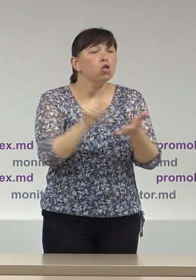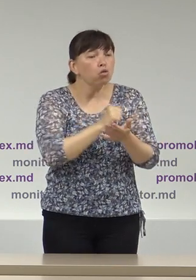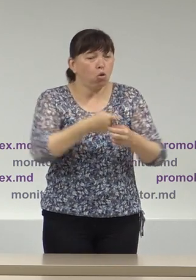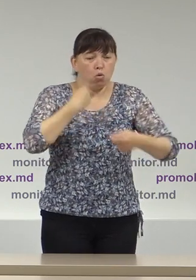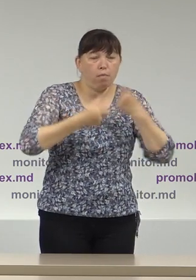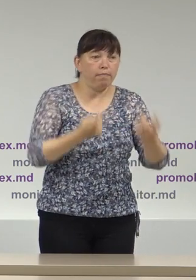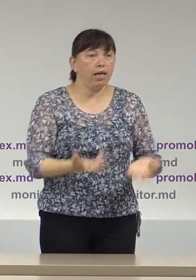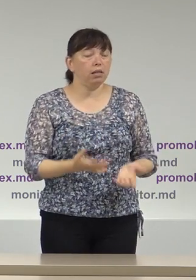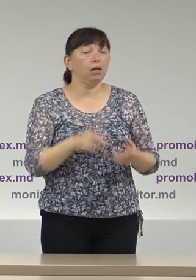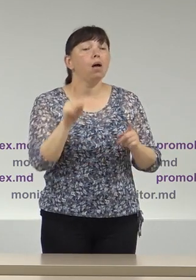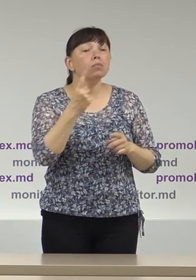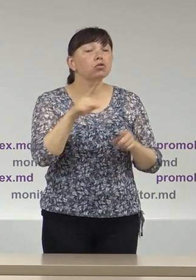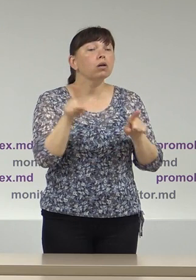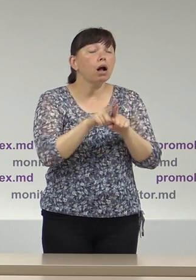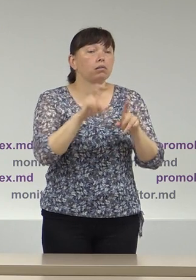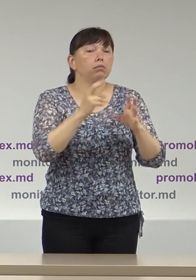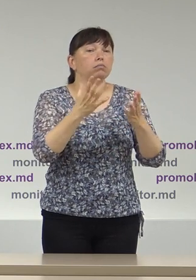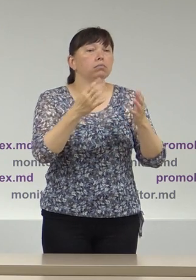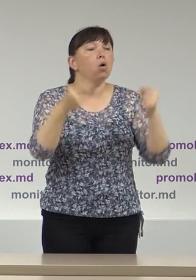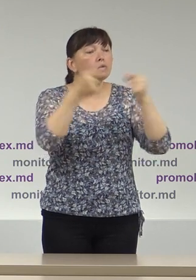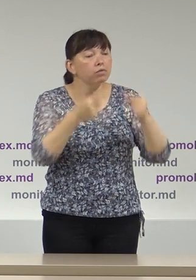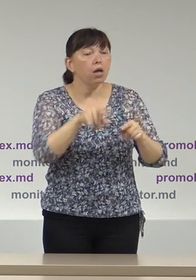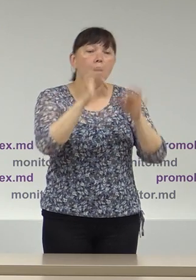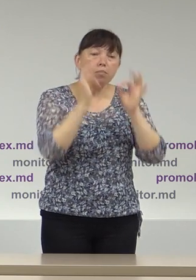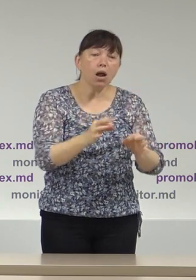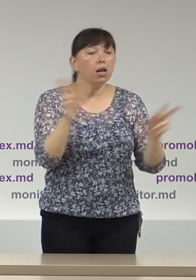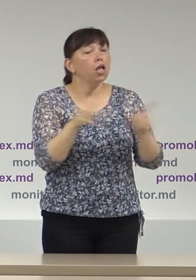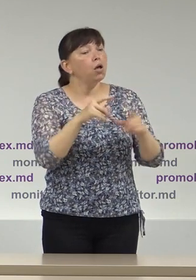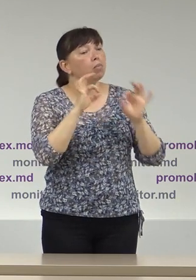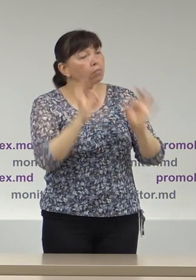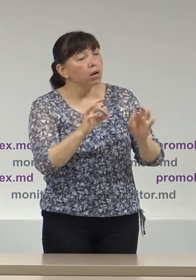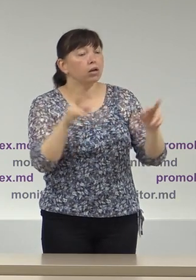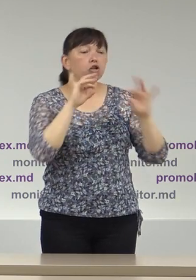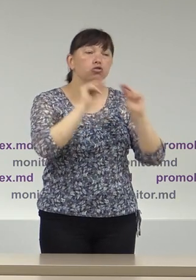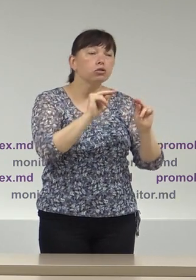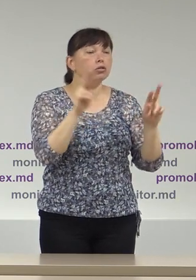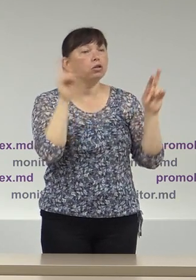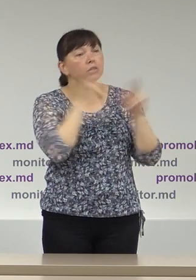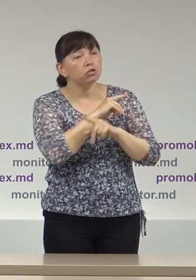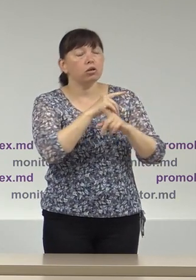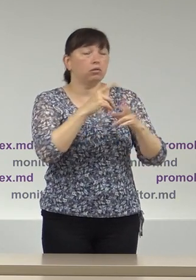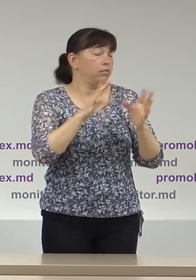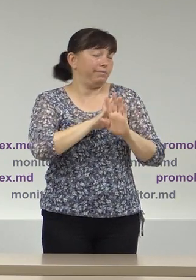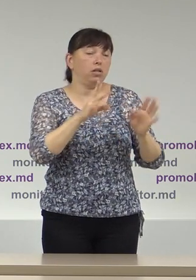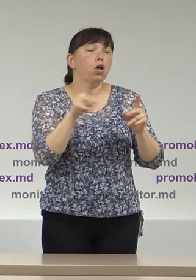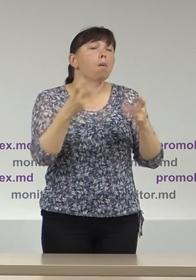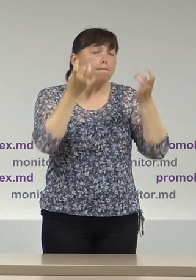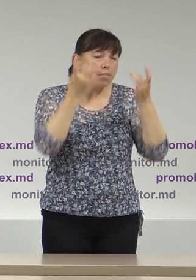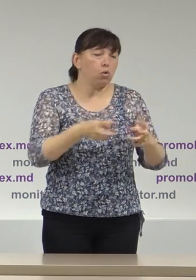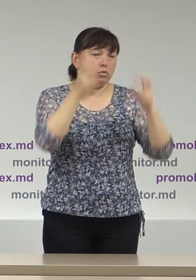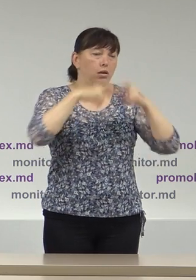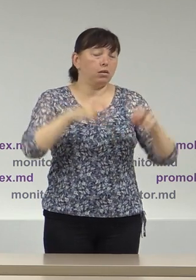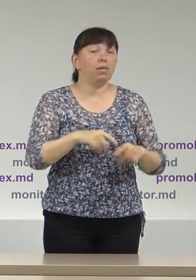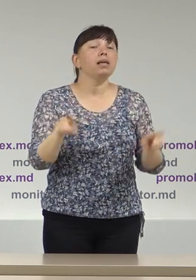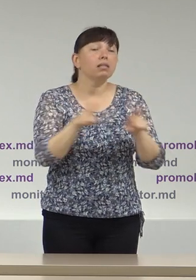în special cu privire la stabilirea admisibilității contestației sau contestărilor. De asemenea, în adresa Comisiei